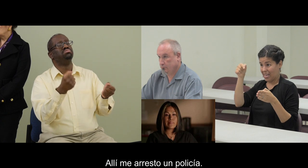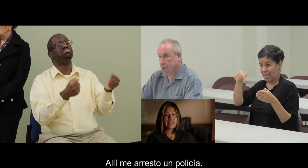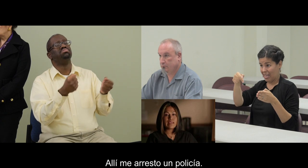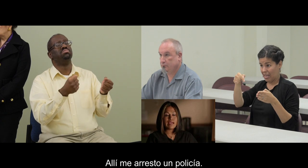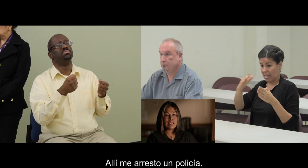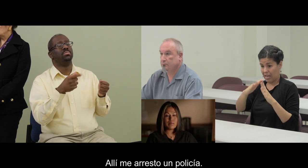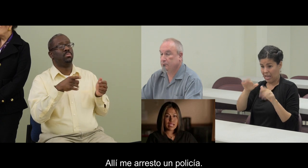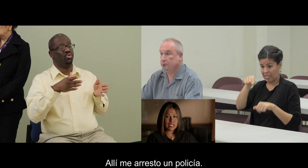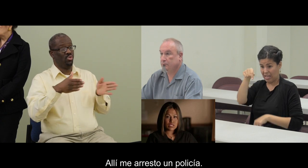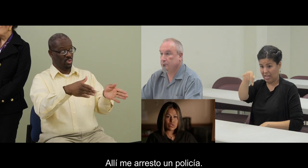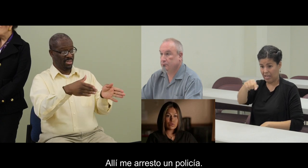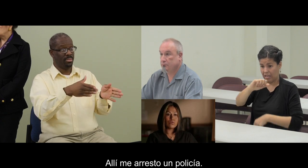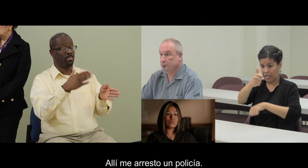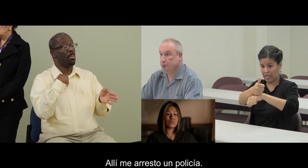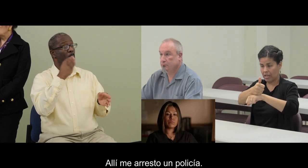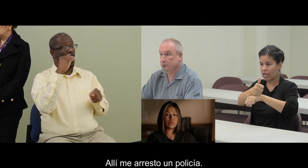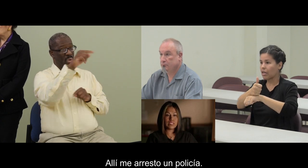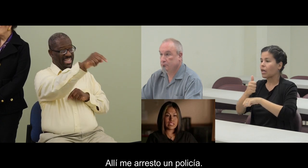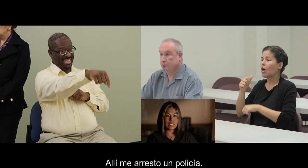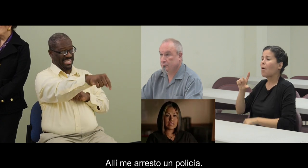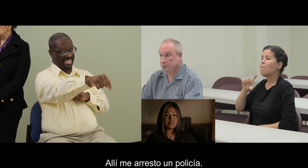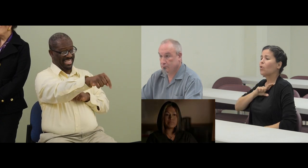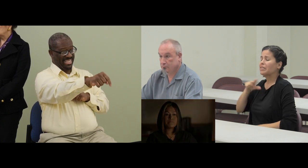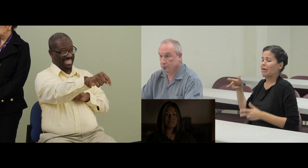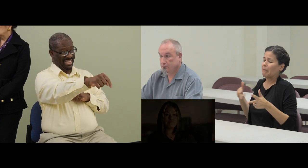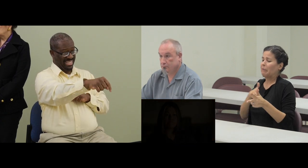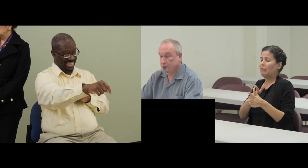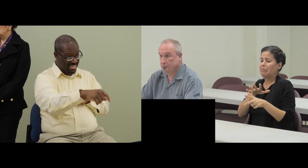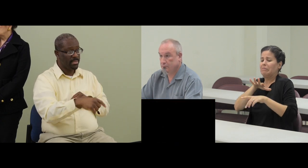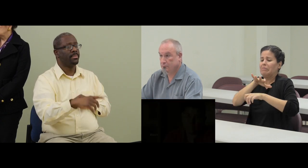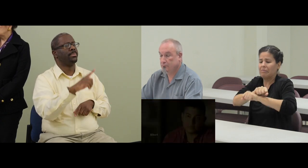casa. Ahí me arrestó un policía.